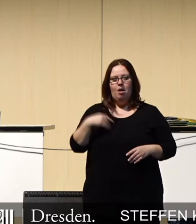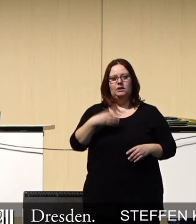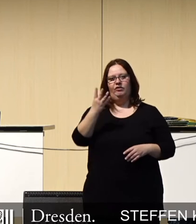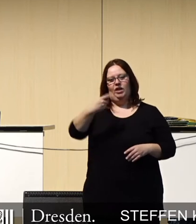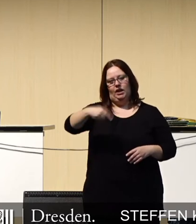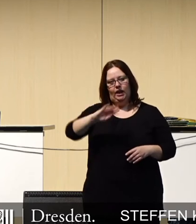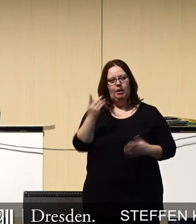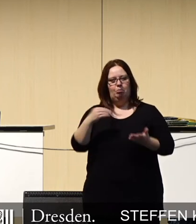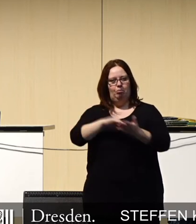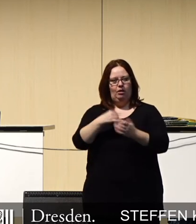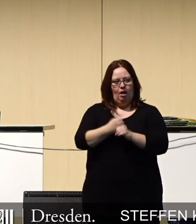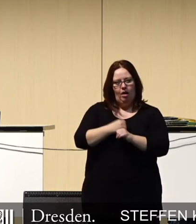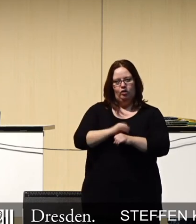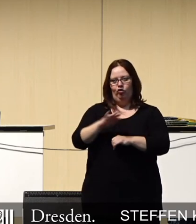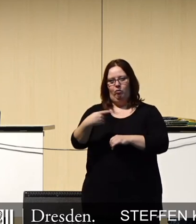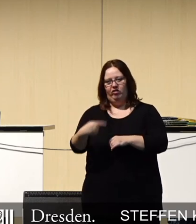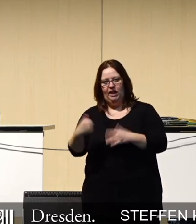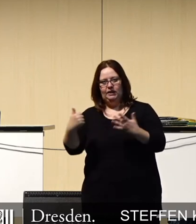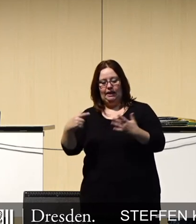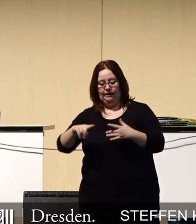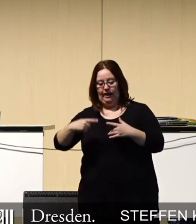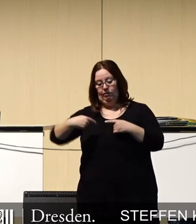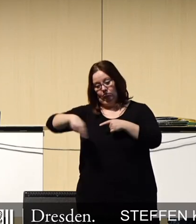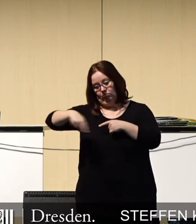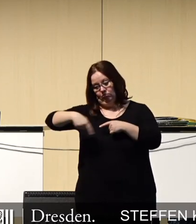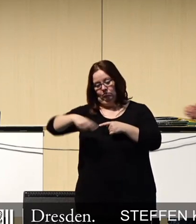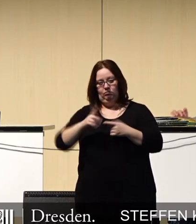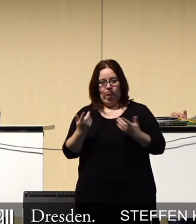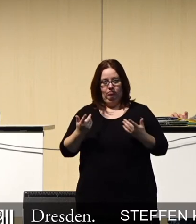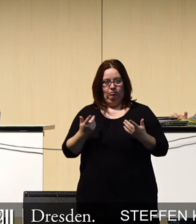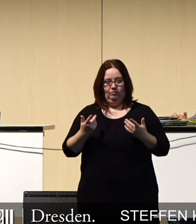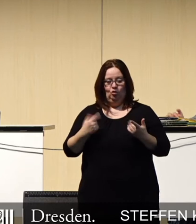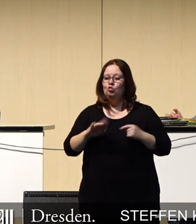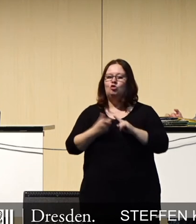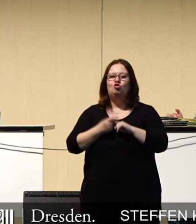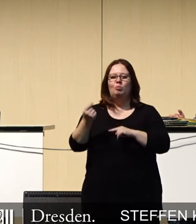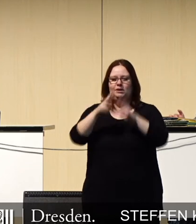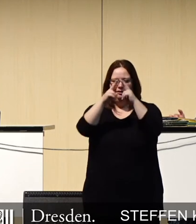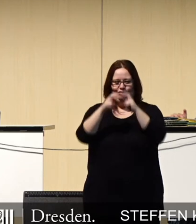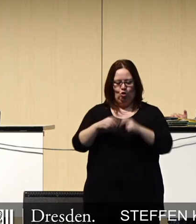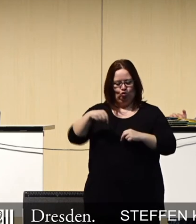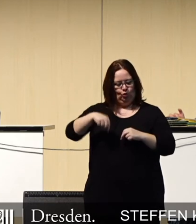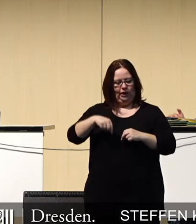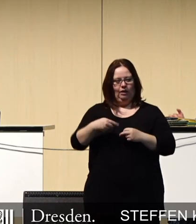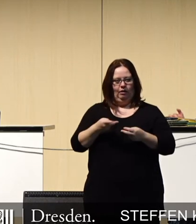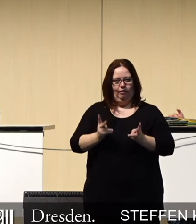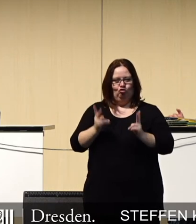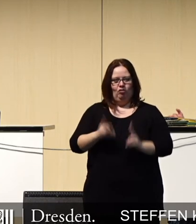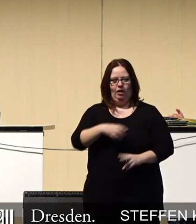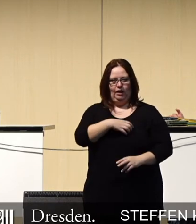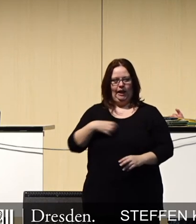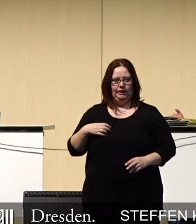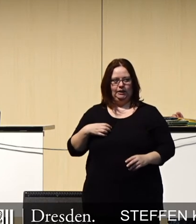-Standort mitgewirkt. 5G, 6G liegt vor uns. Und diese Spitzenforschung, die wir hier betreiben, hat eine